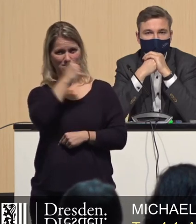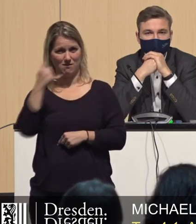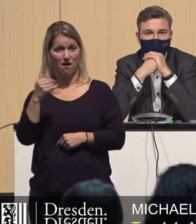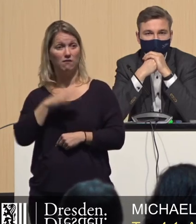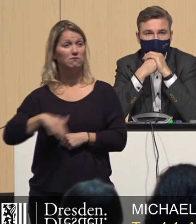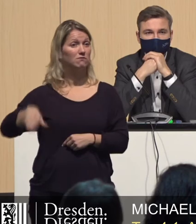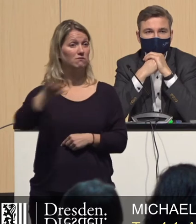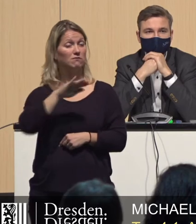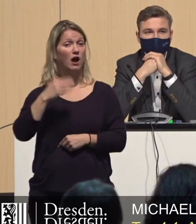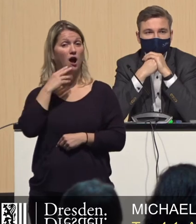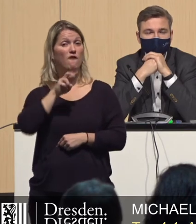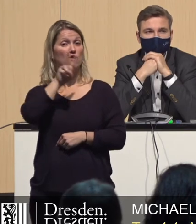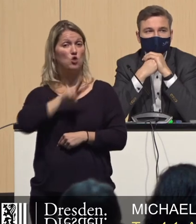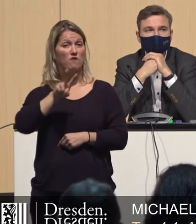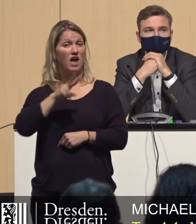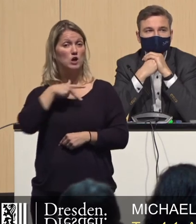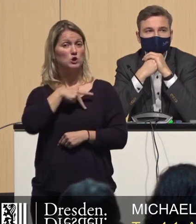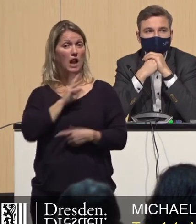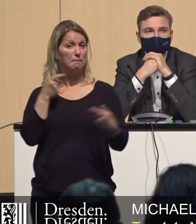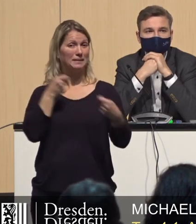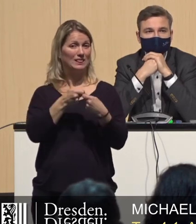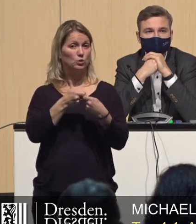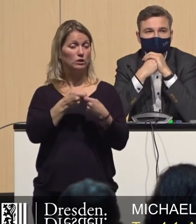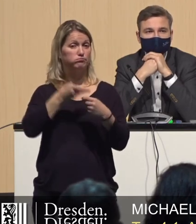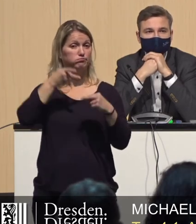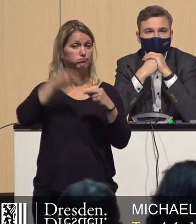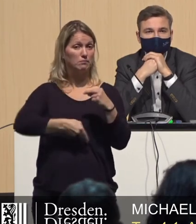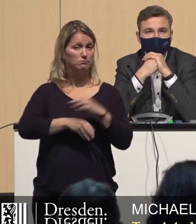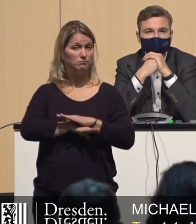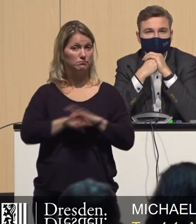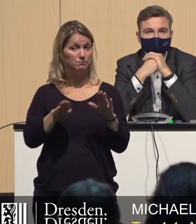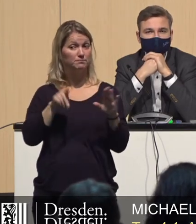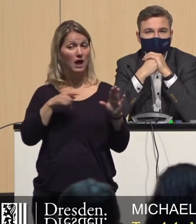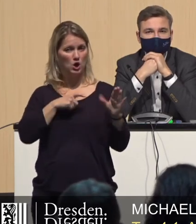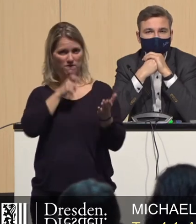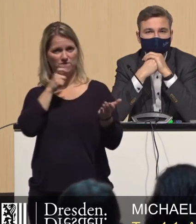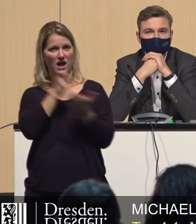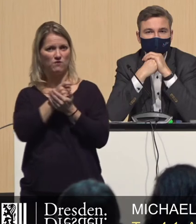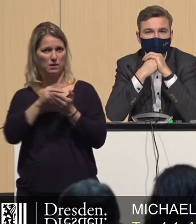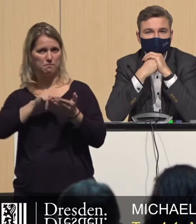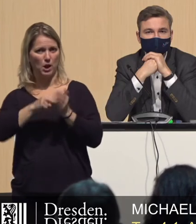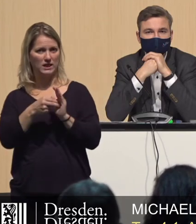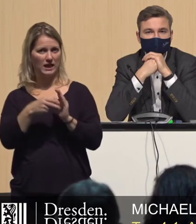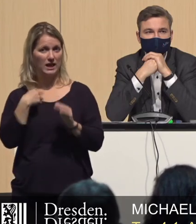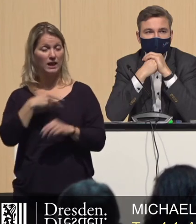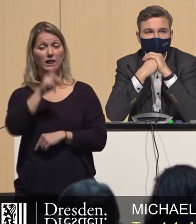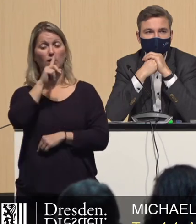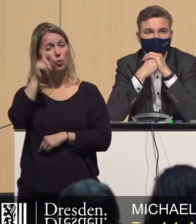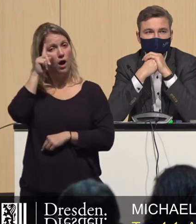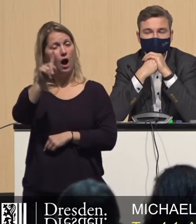Sozialbindungen der Vonovia aus. Und wir müssen uns, und das ist verantwortliche Politik, die sich nicht nur auf die eigene